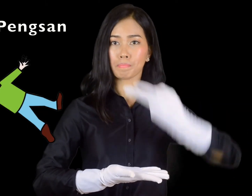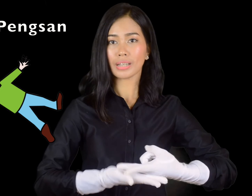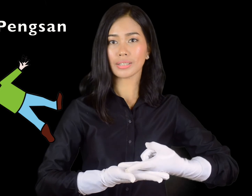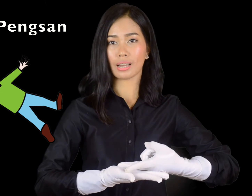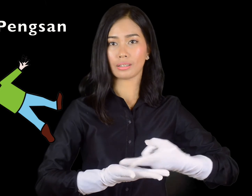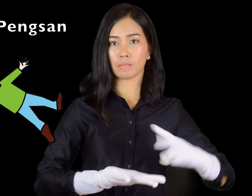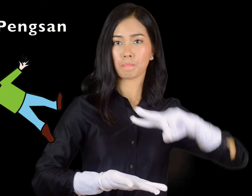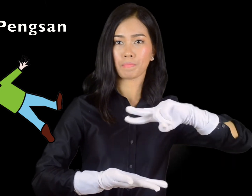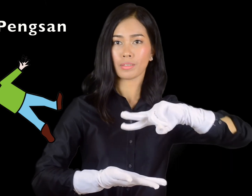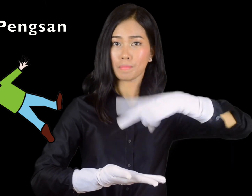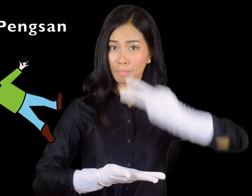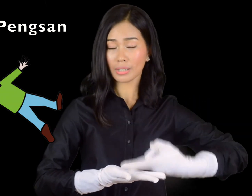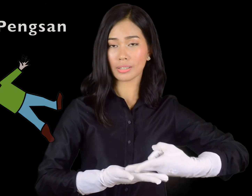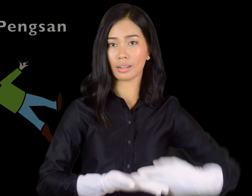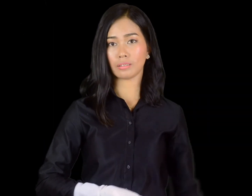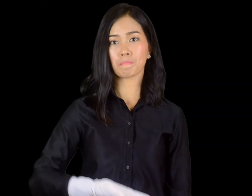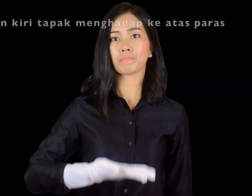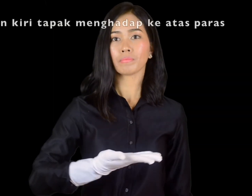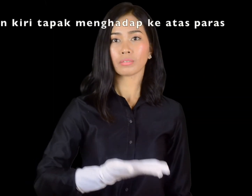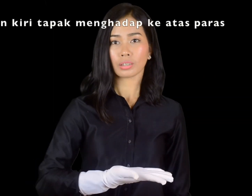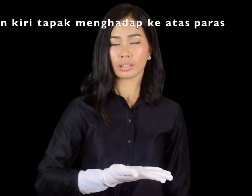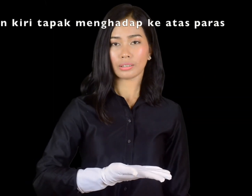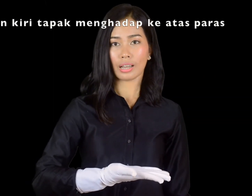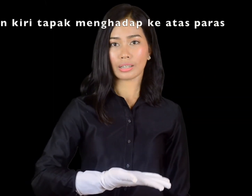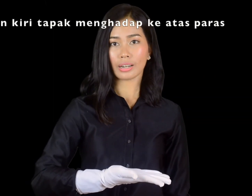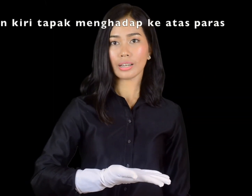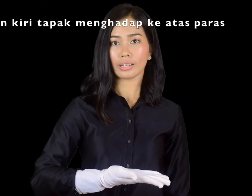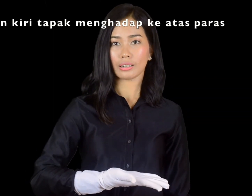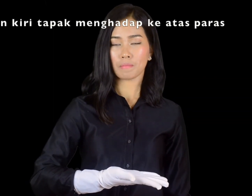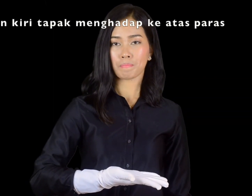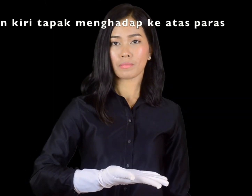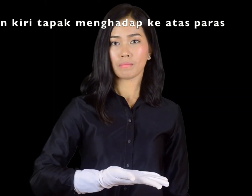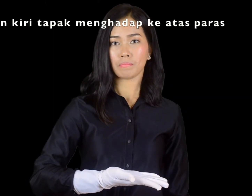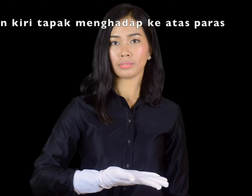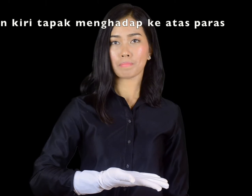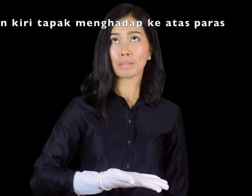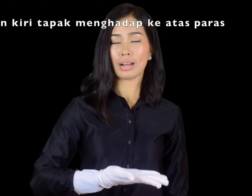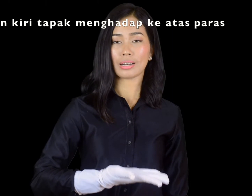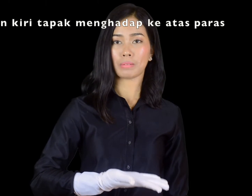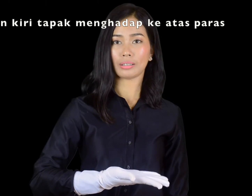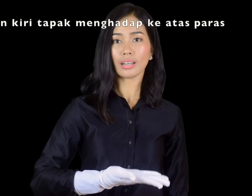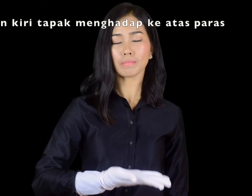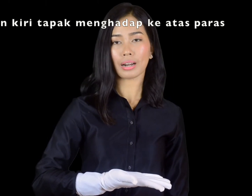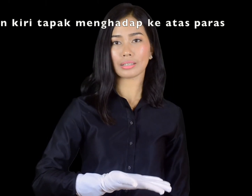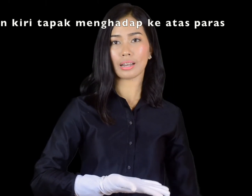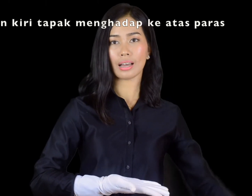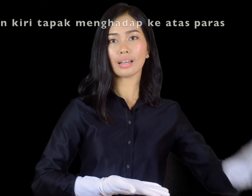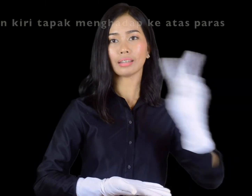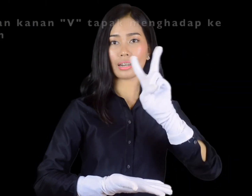pengsan. Pengsan. Tangan kiri, tapak menghadap ke atas, paras dada, tangan